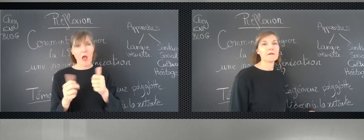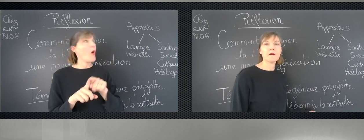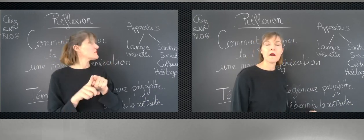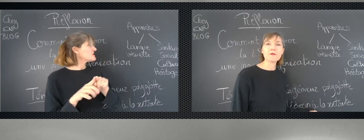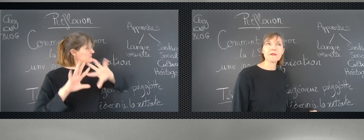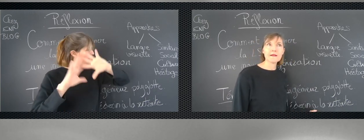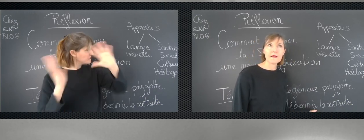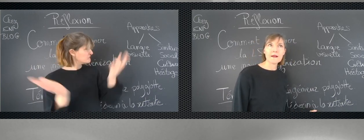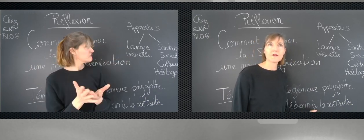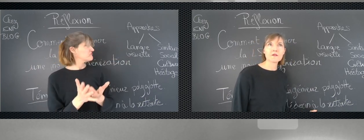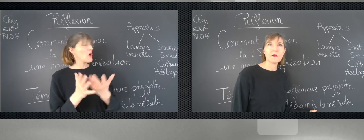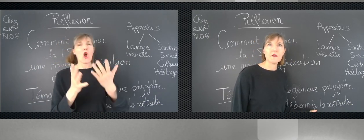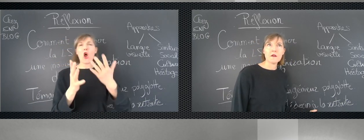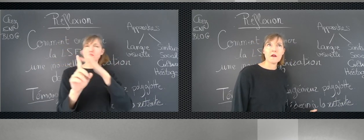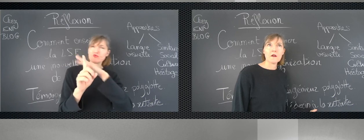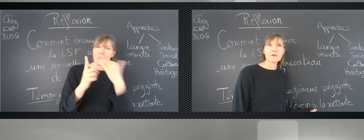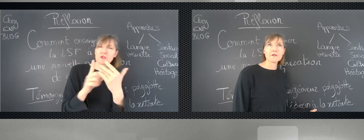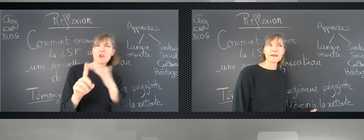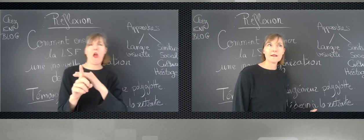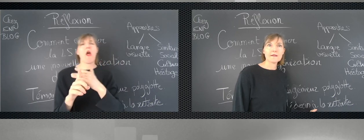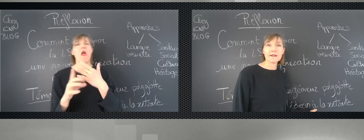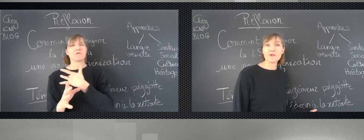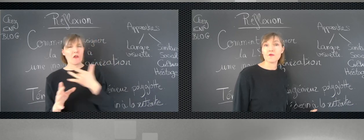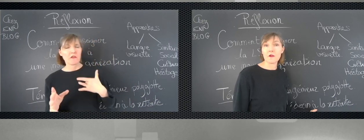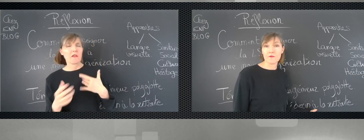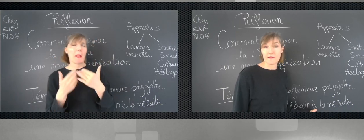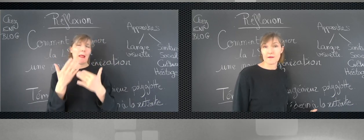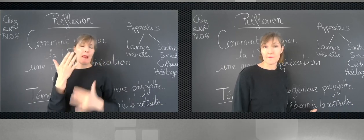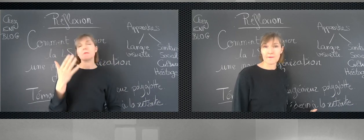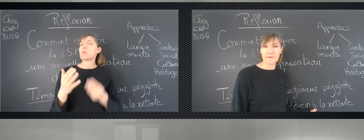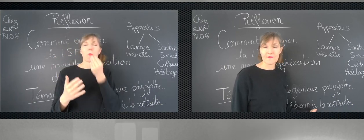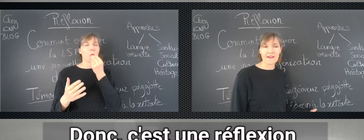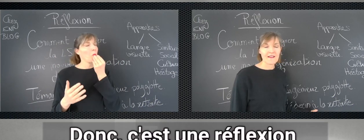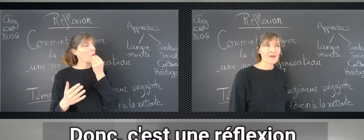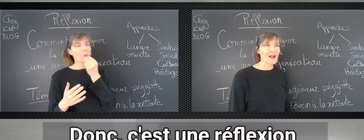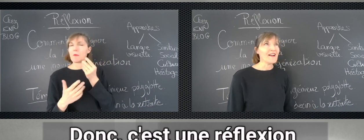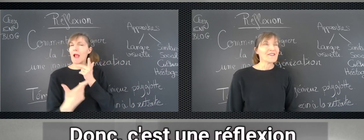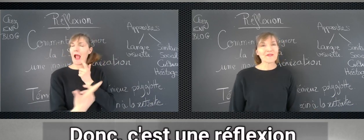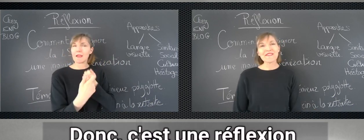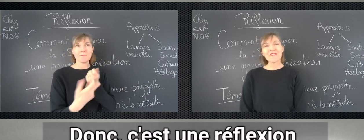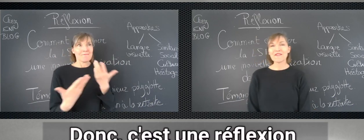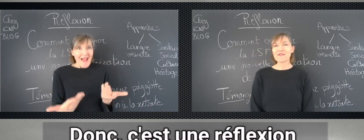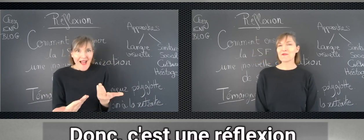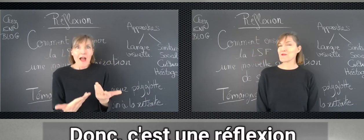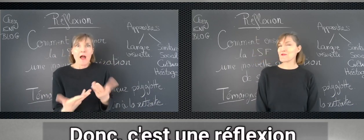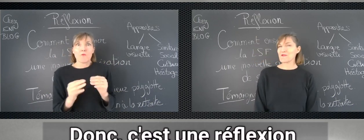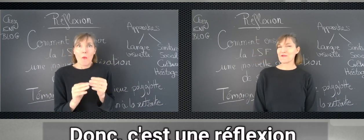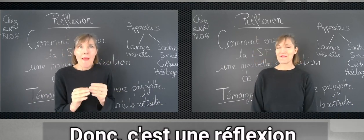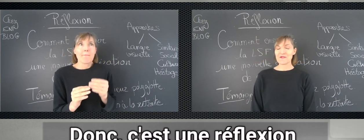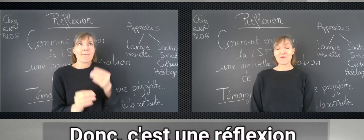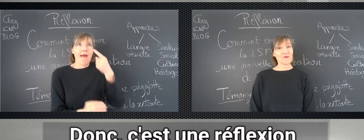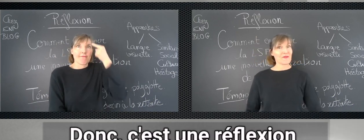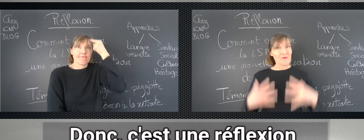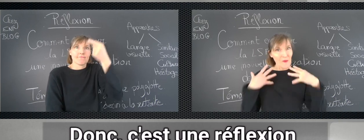au décalage, je dirais, intellectuel, en fait. Voilà. Donc, c'est une réflexion que je me fais, moi,